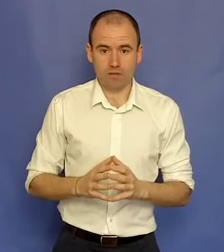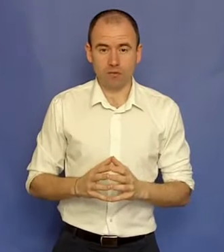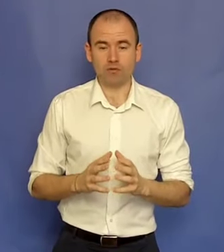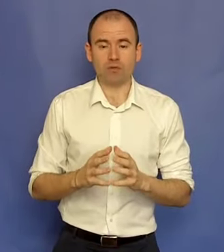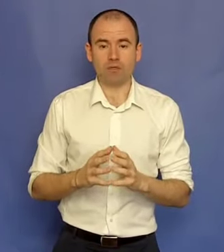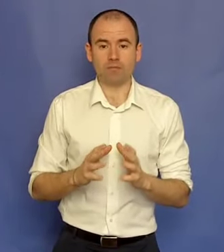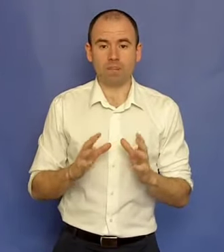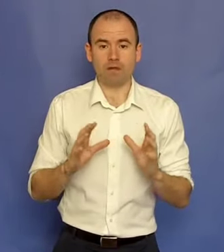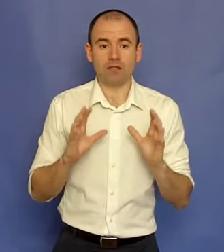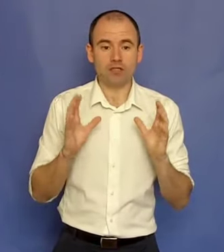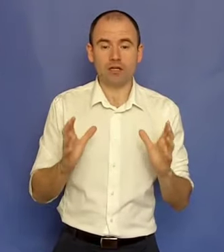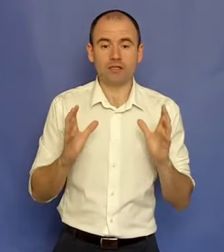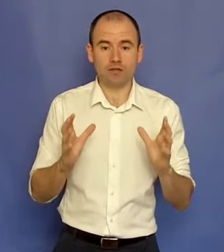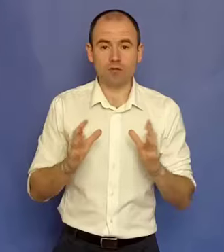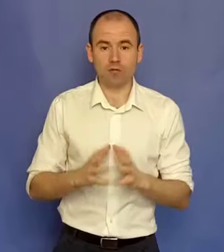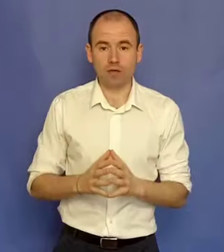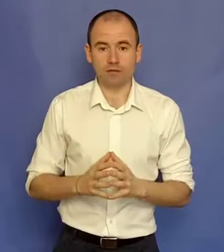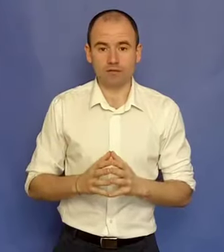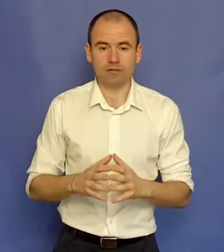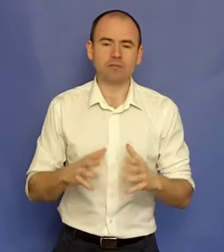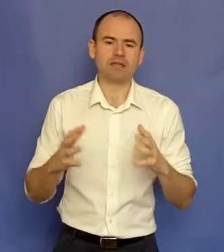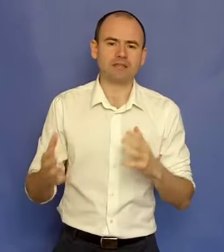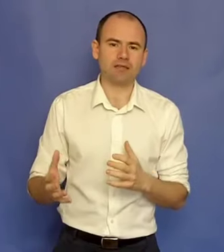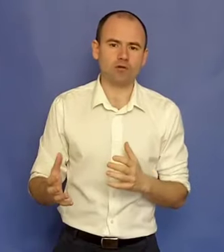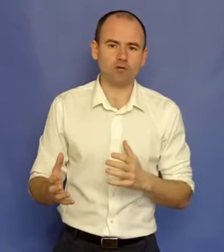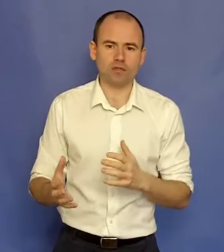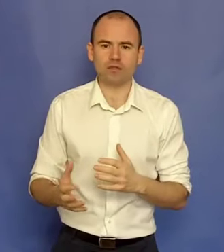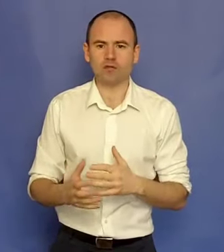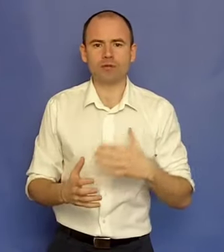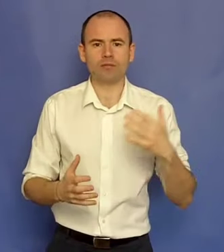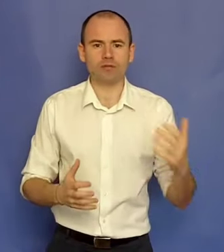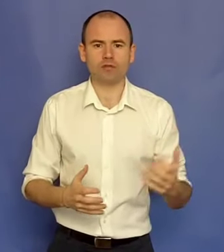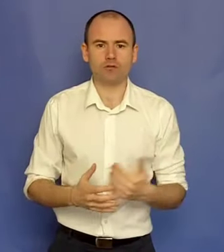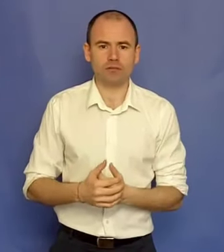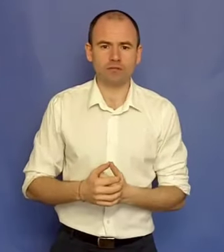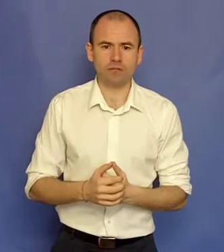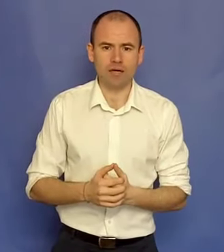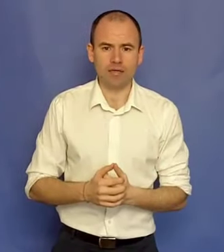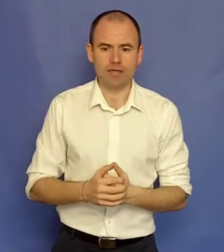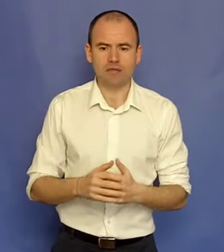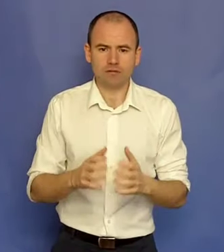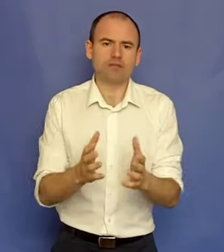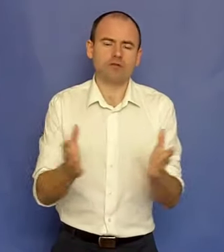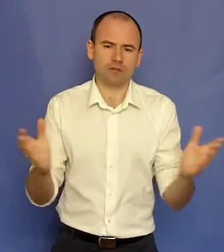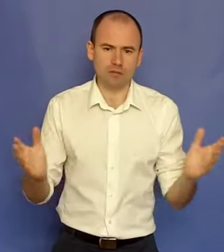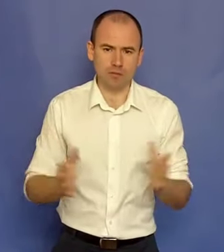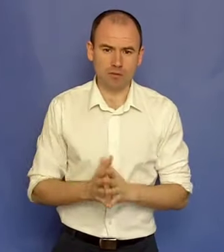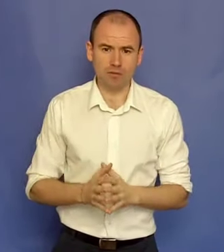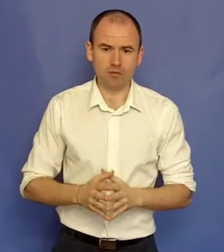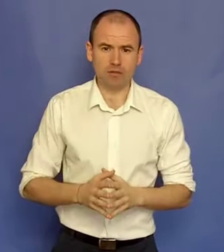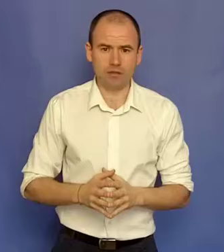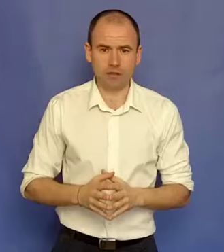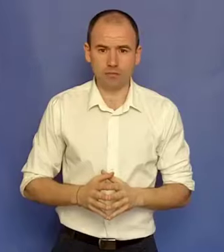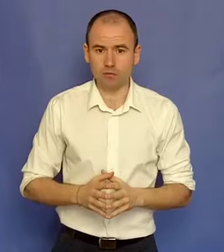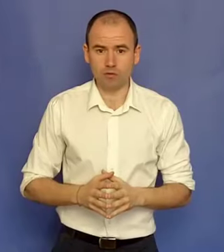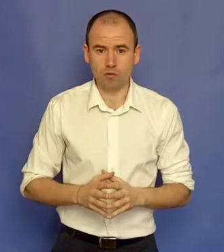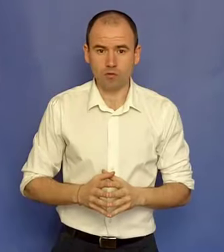Pentru că, deși la nivel global suntem în criză economică, lumea se plânge că nu mai sunt bani, știi foarte bine problemele, nu ți le recapitulez eu acum,